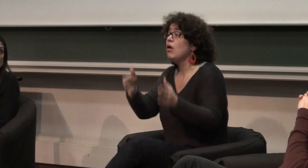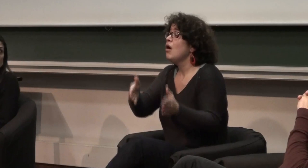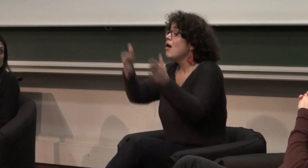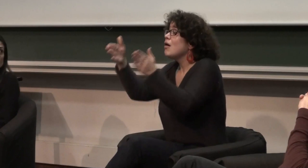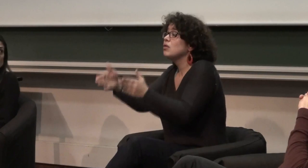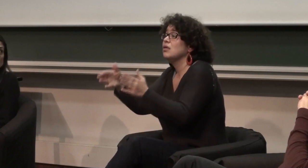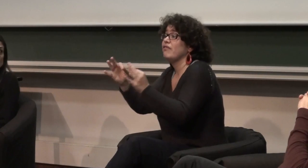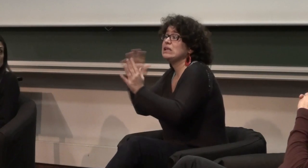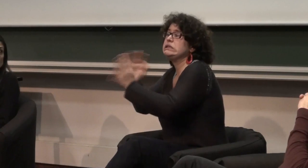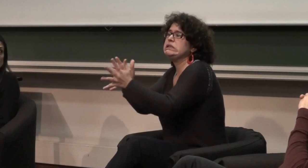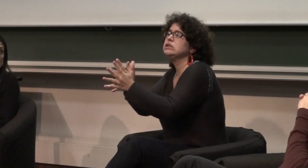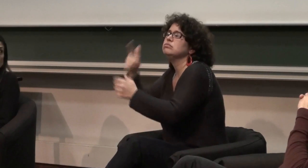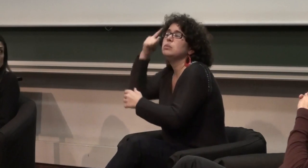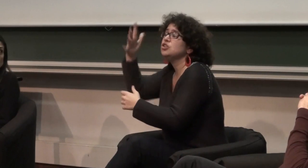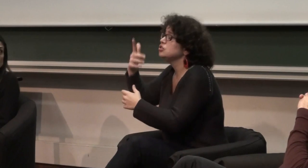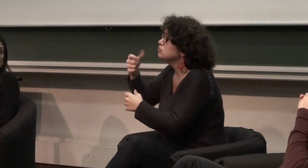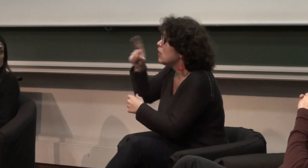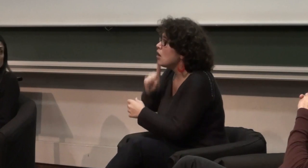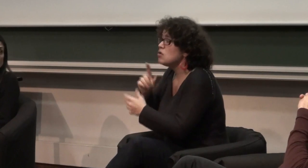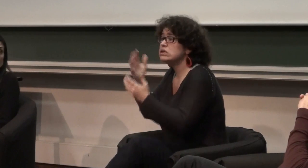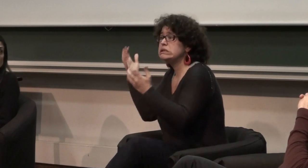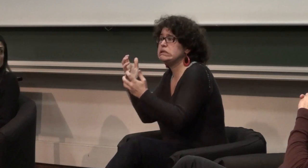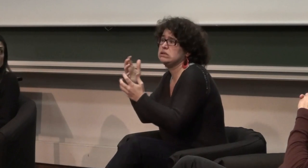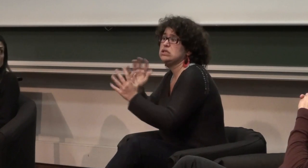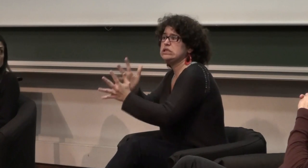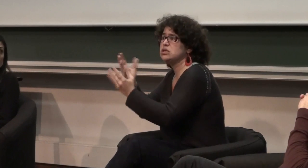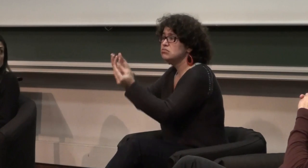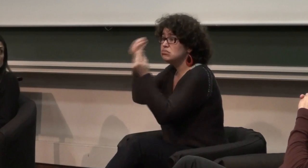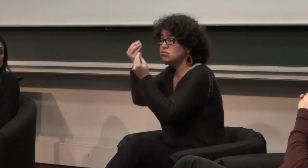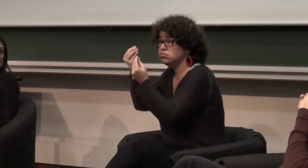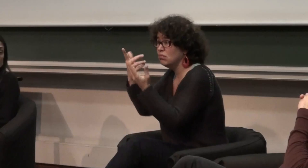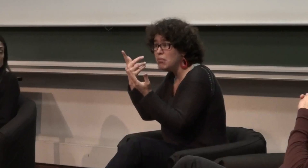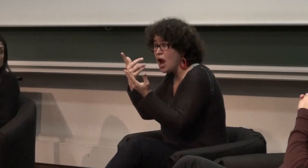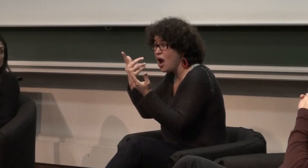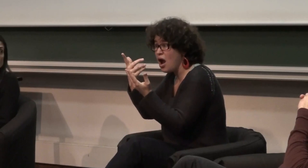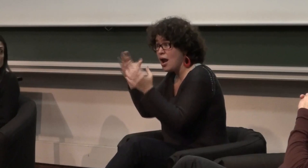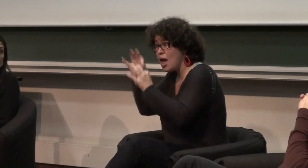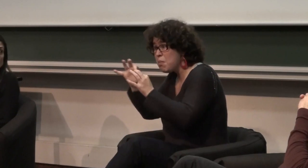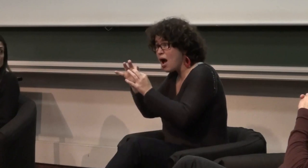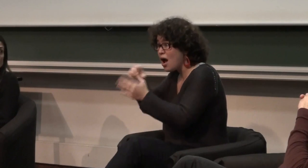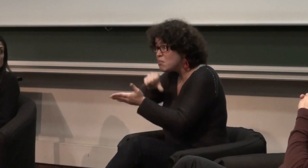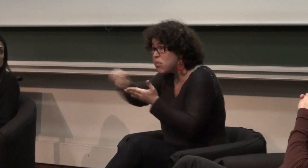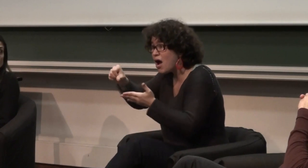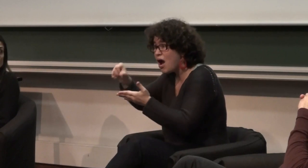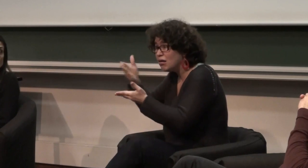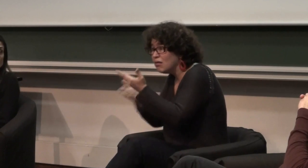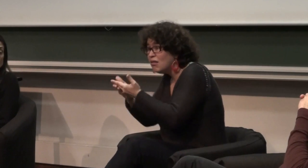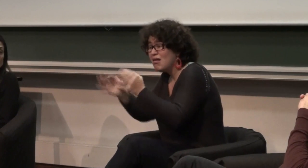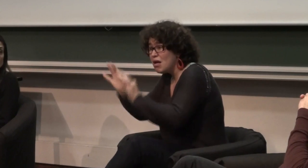que ça coûte très très cher quand même un implant et imaginez des parents qui voudraient prendre des cours de langue des signes il y en a et bien qui